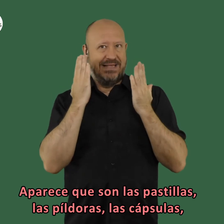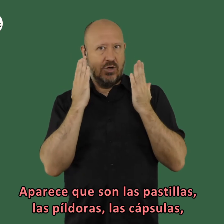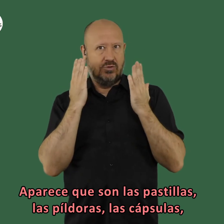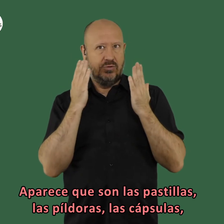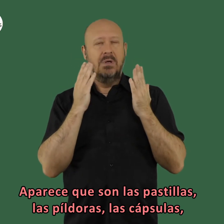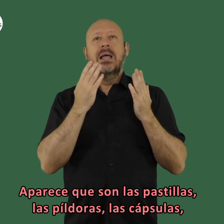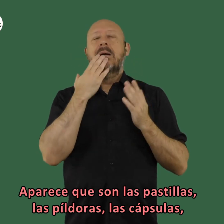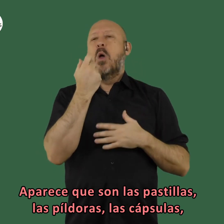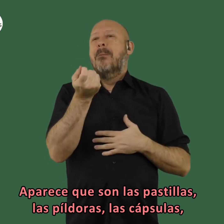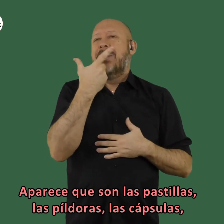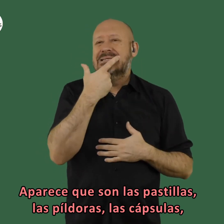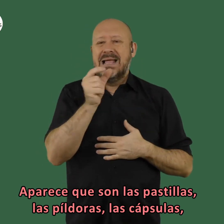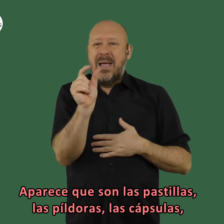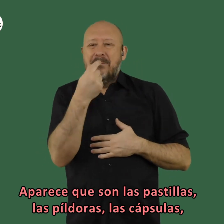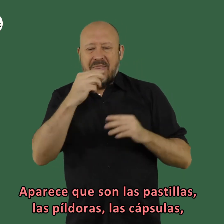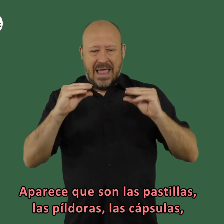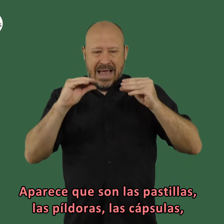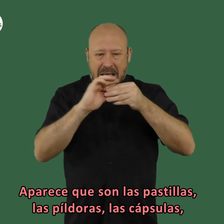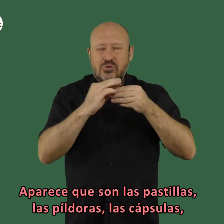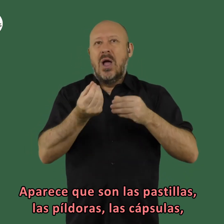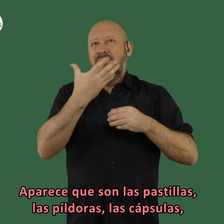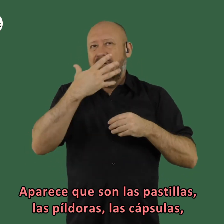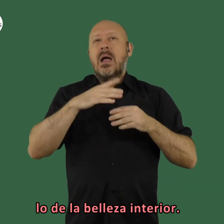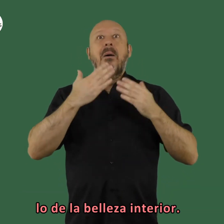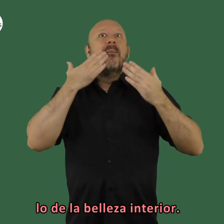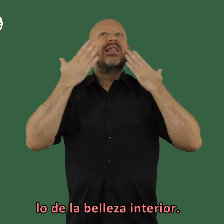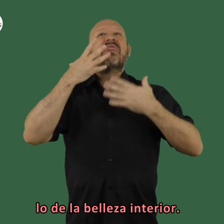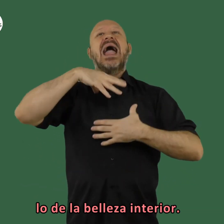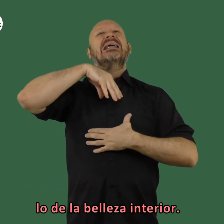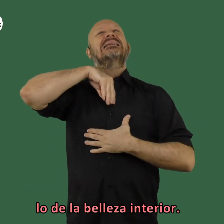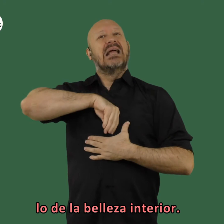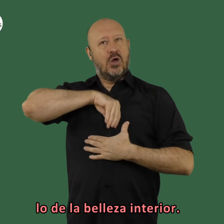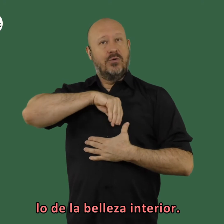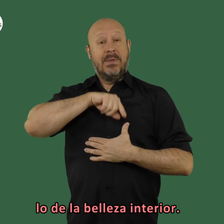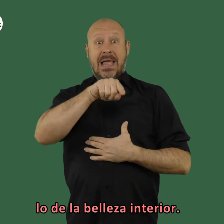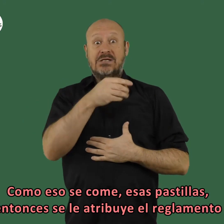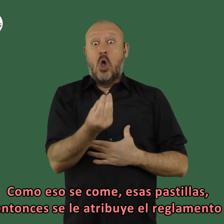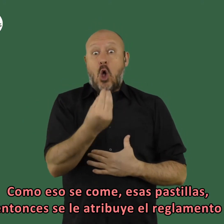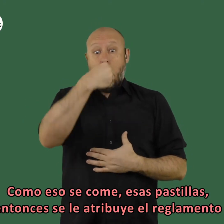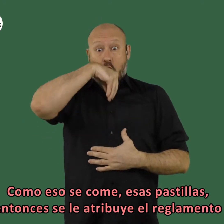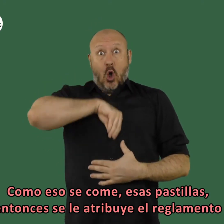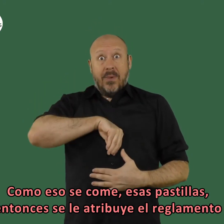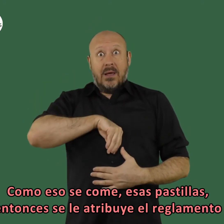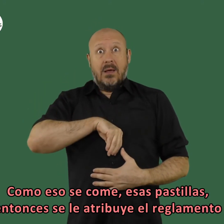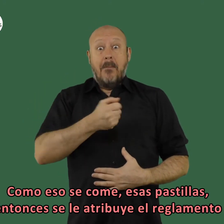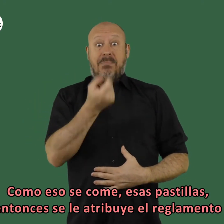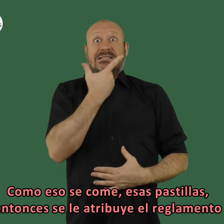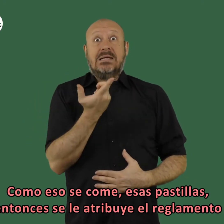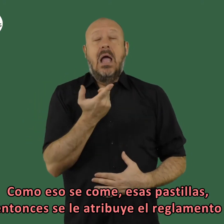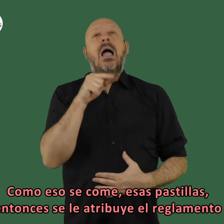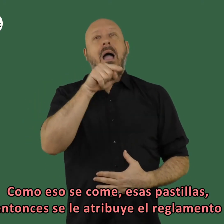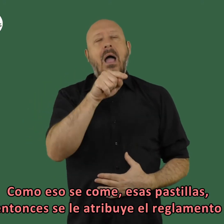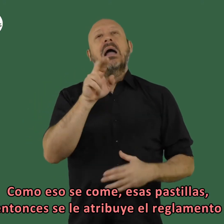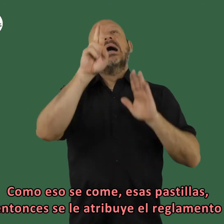aparece que son las las pastillas las píldoras las cápsulas lo de la belleza interior como eso se come esas